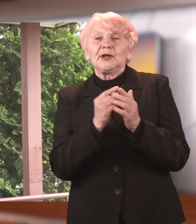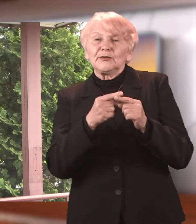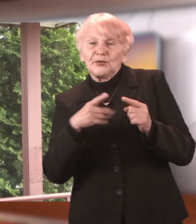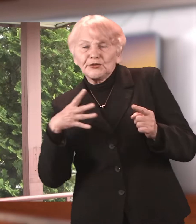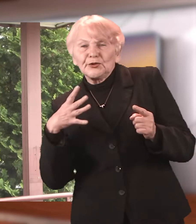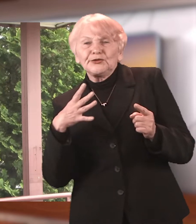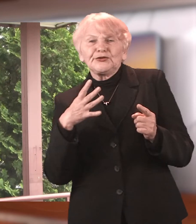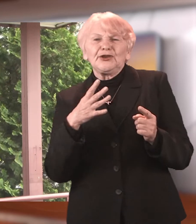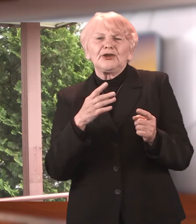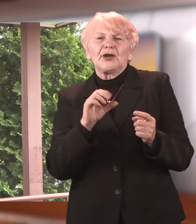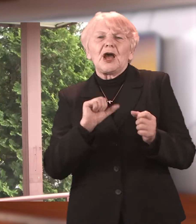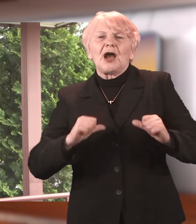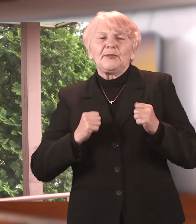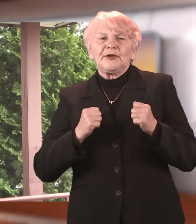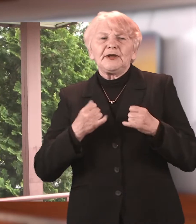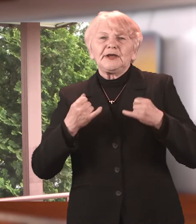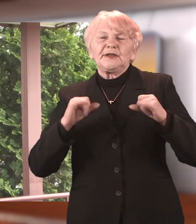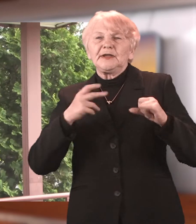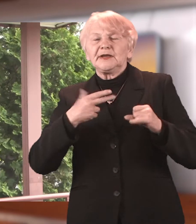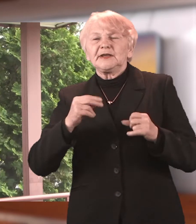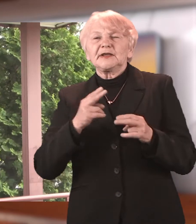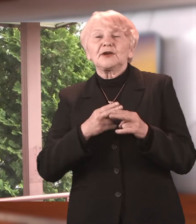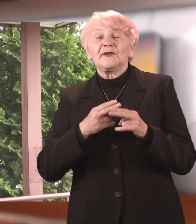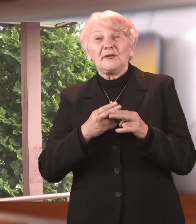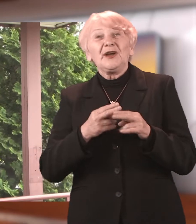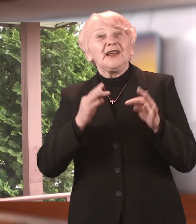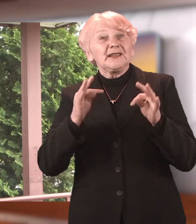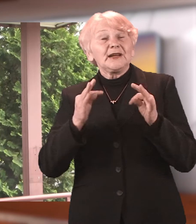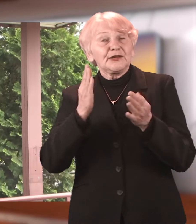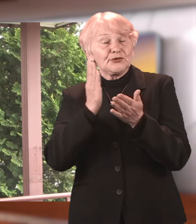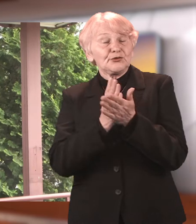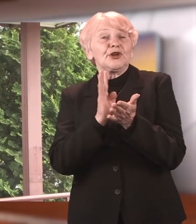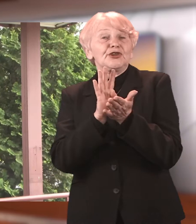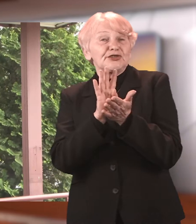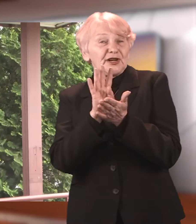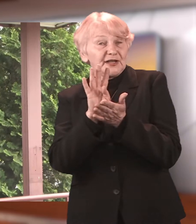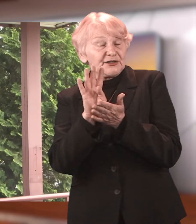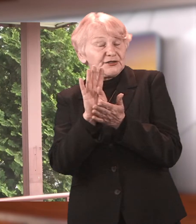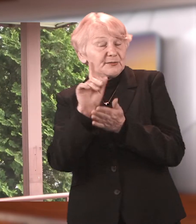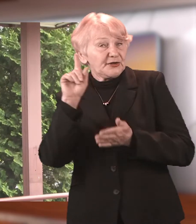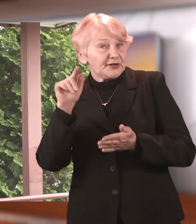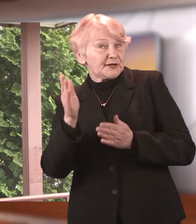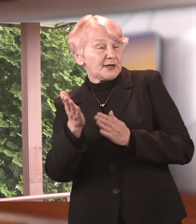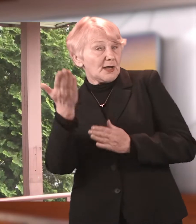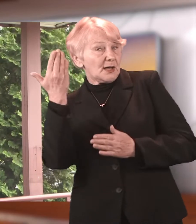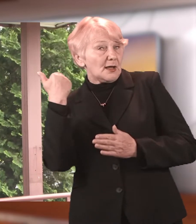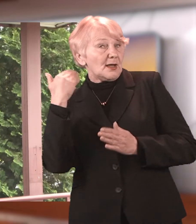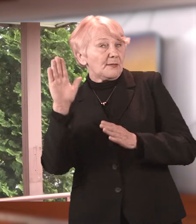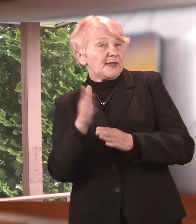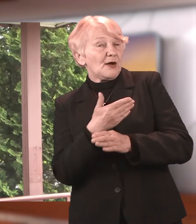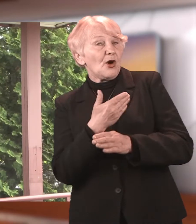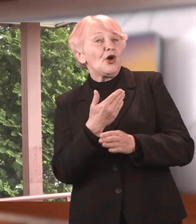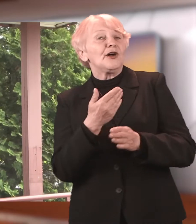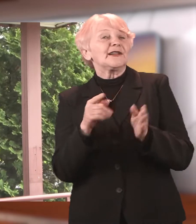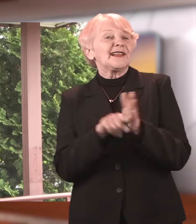Natomiast po tych 14 miesiącach dzielimy się z kolegami z innych